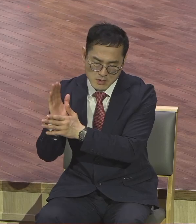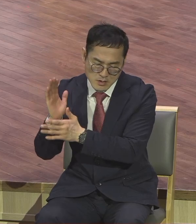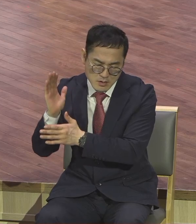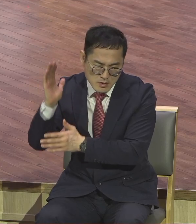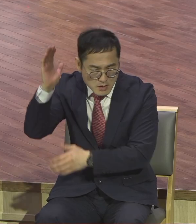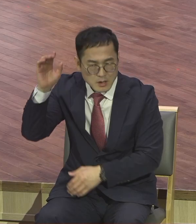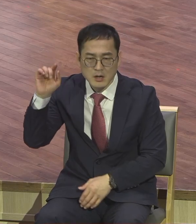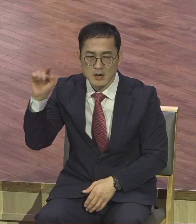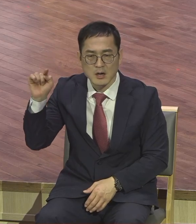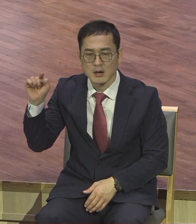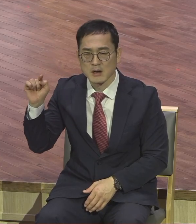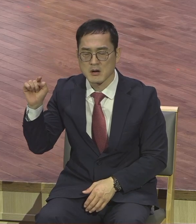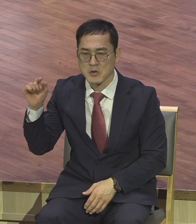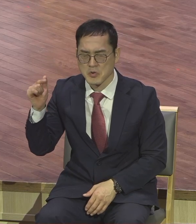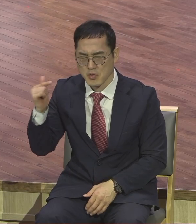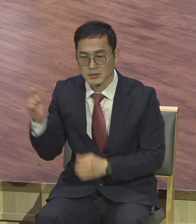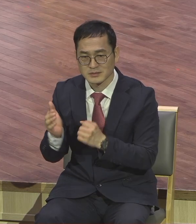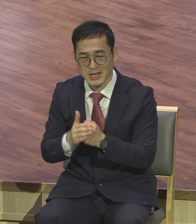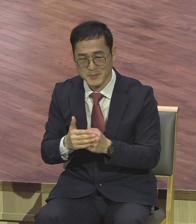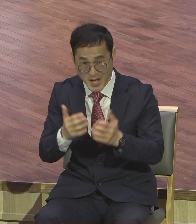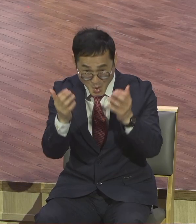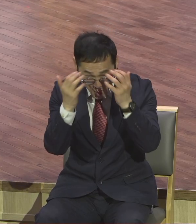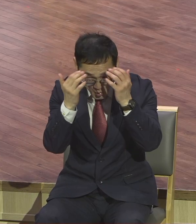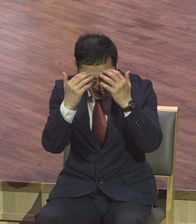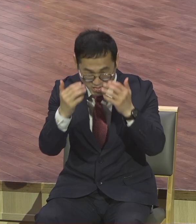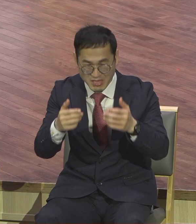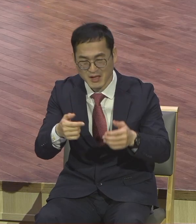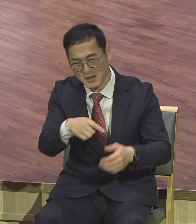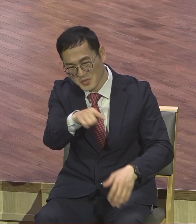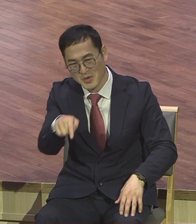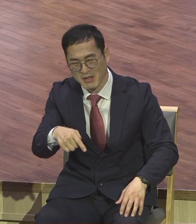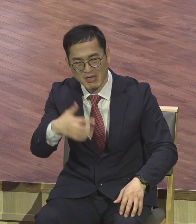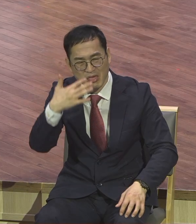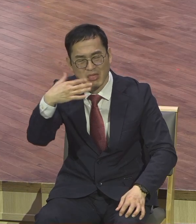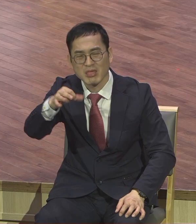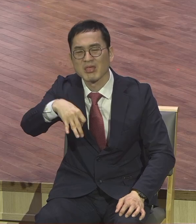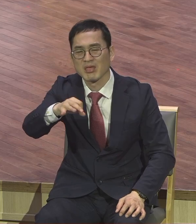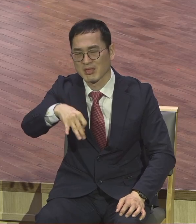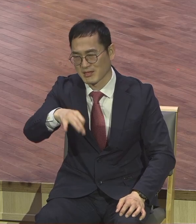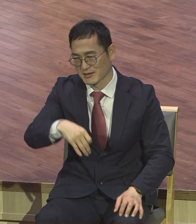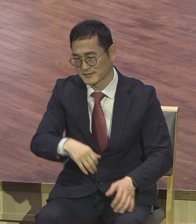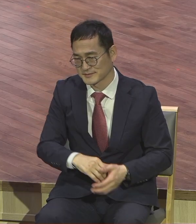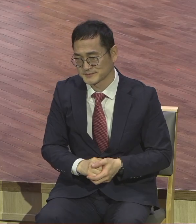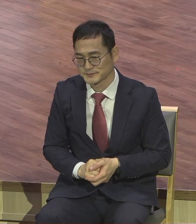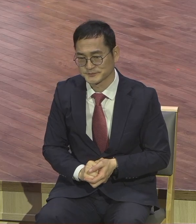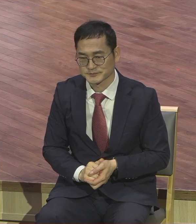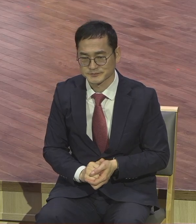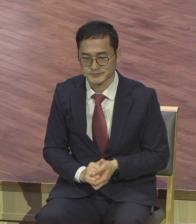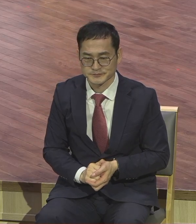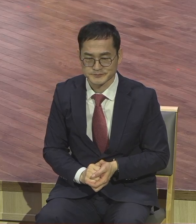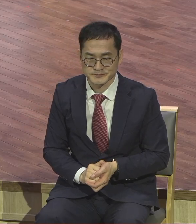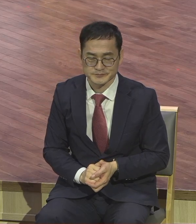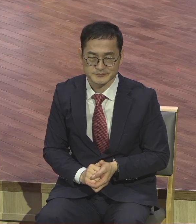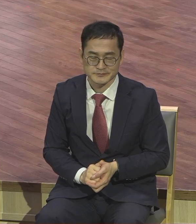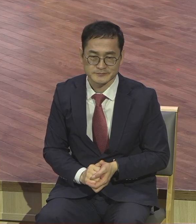그걸 여러분이 처음에 됩니다. 영적인 세계를 깊이 들어가면 다